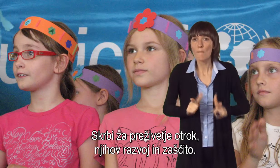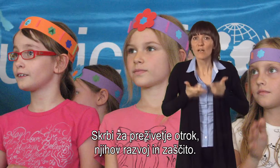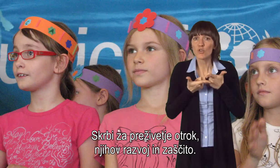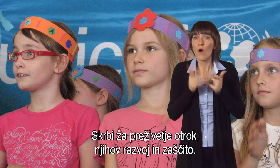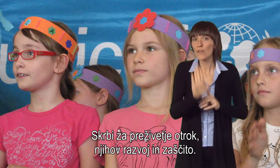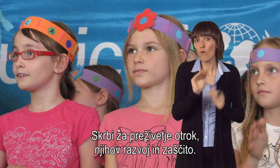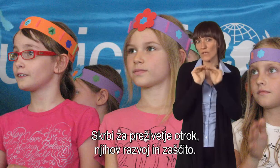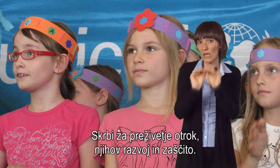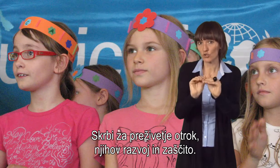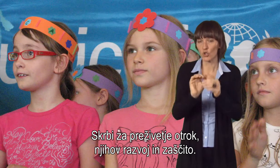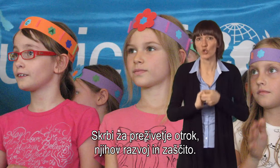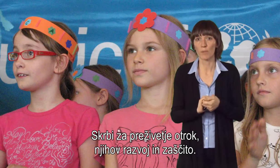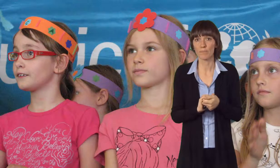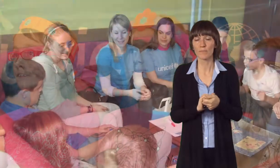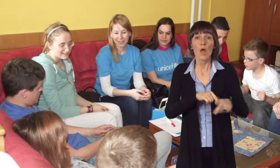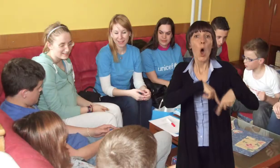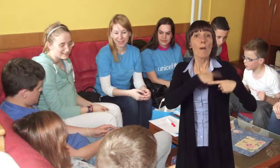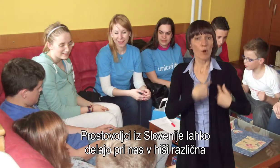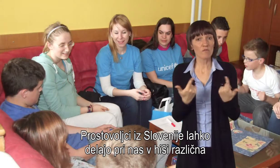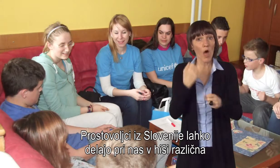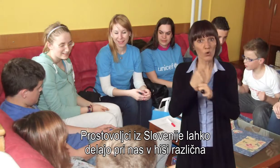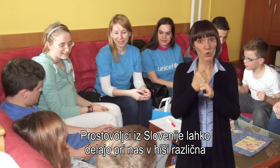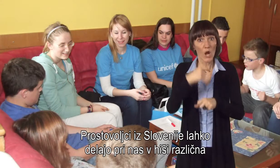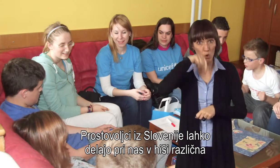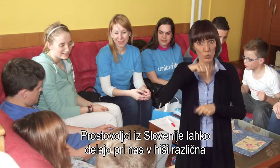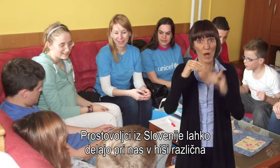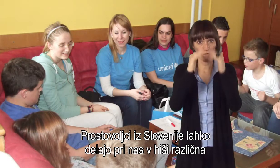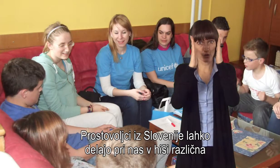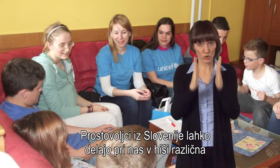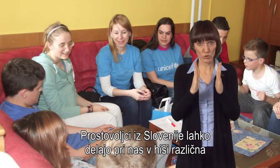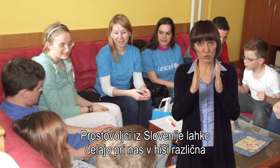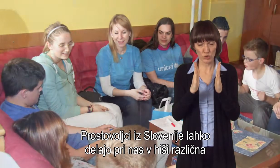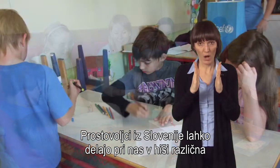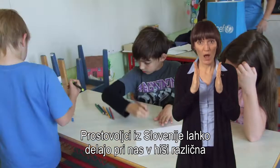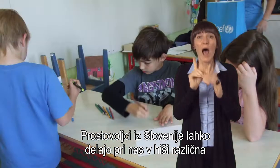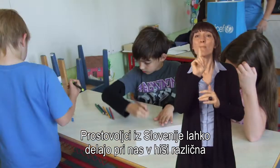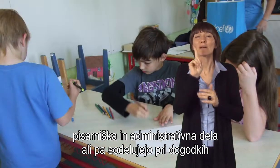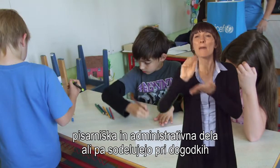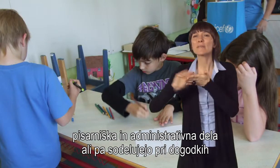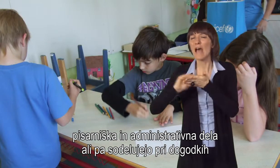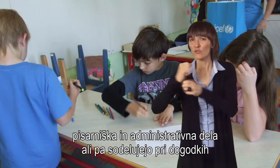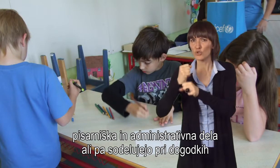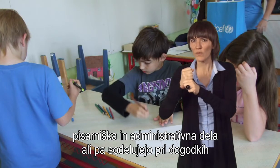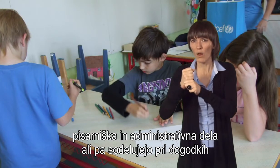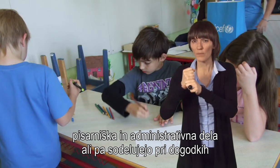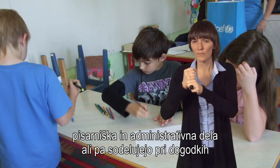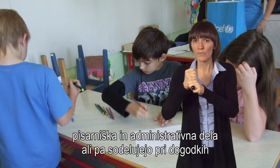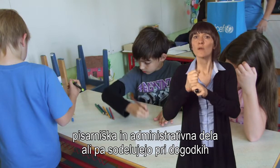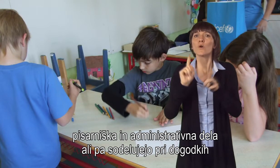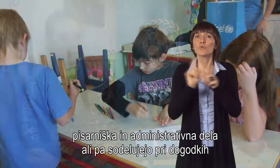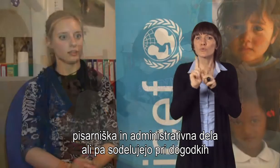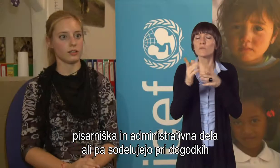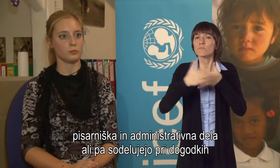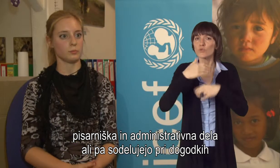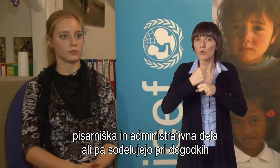razvoj in za njihovo zaščito. Prosto v ulci lahko delajo pri nam v hiši razna pisarniška in administrativna dela.